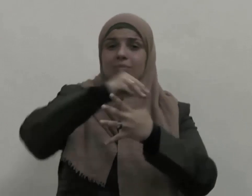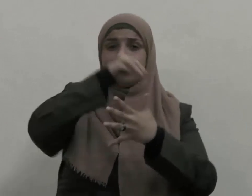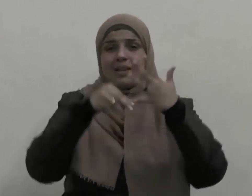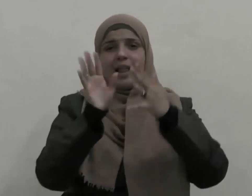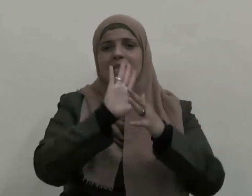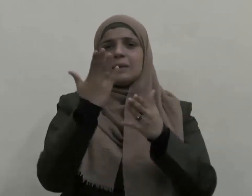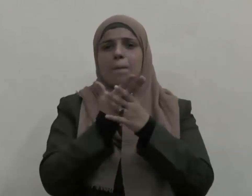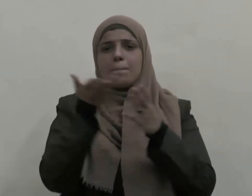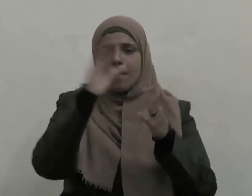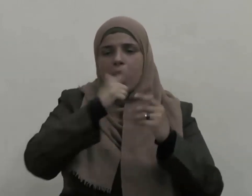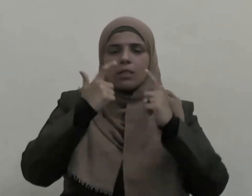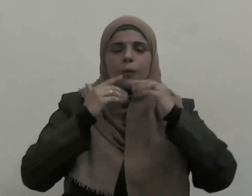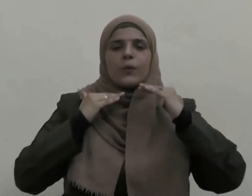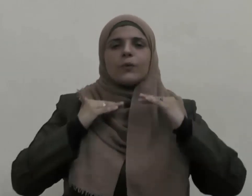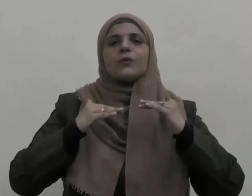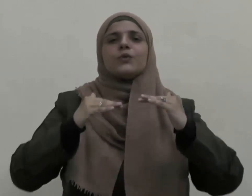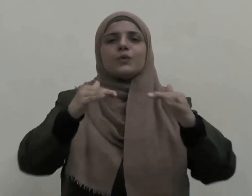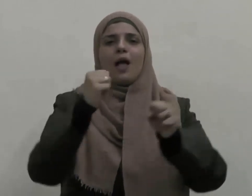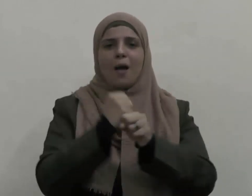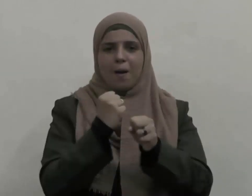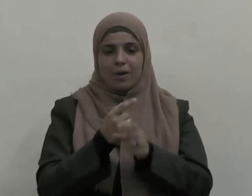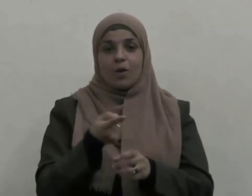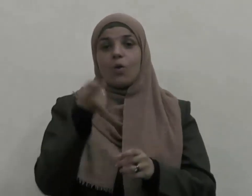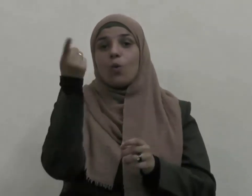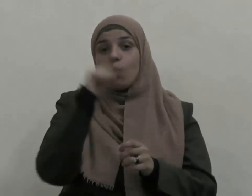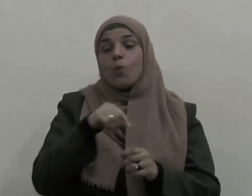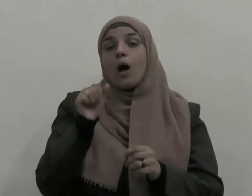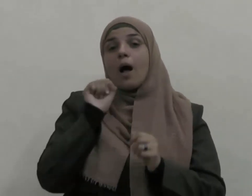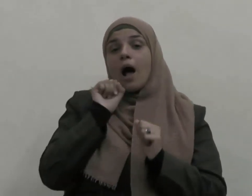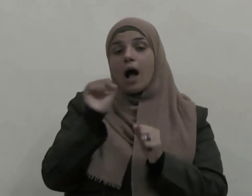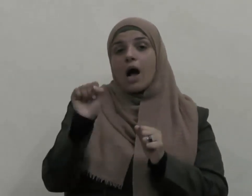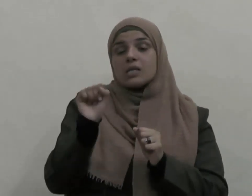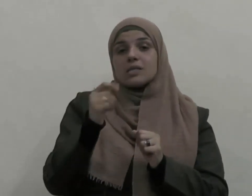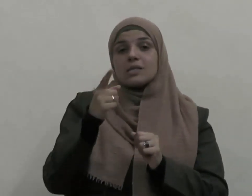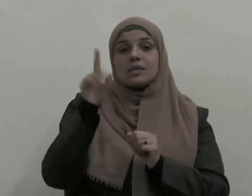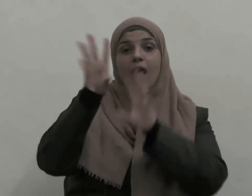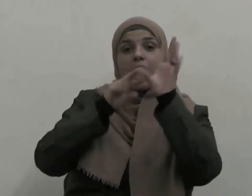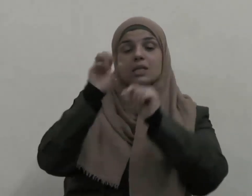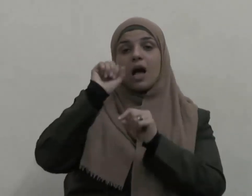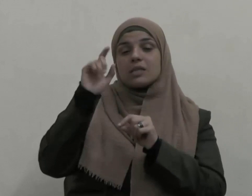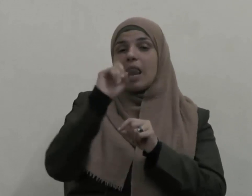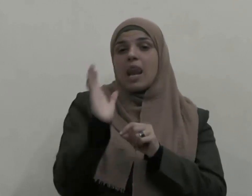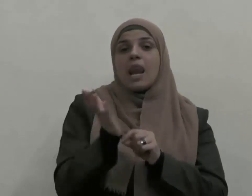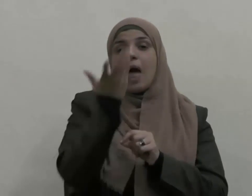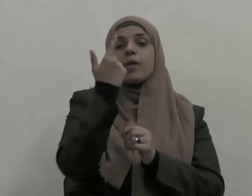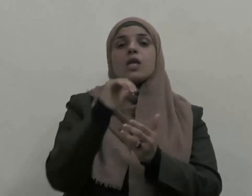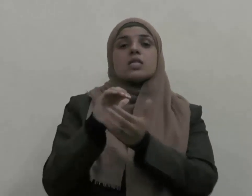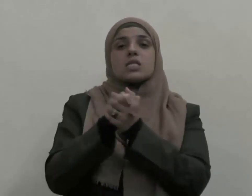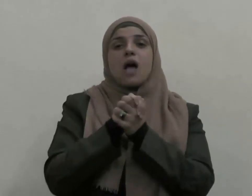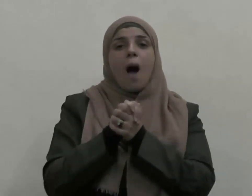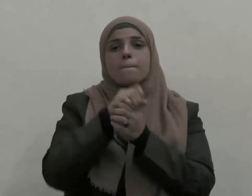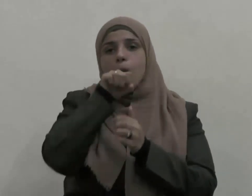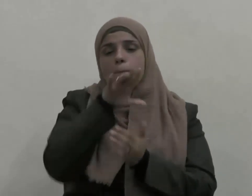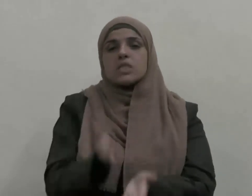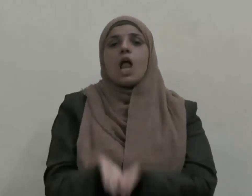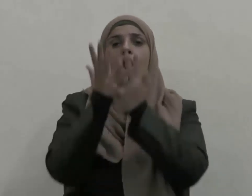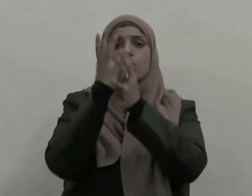والسيرة النبوية المطهرة وحياة الصحابة الكرام زاخرة بالمواقف